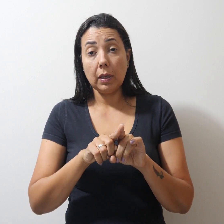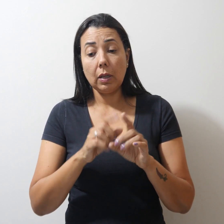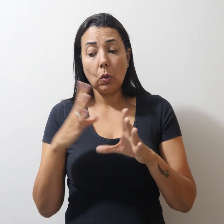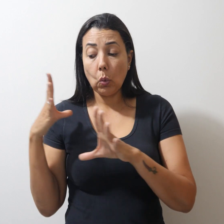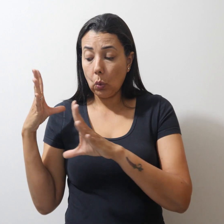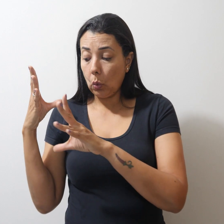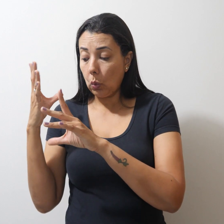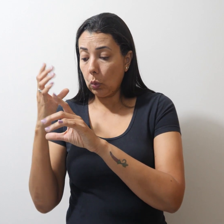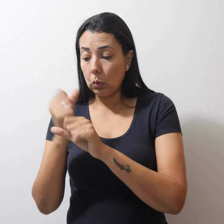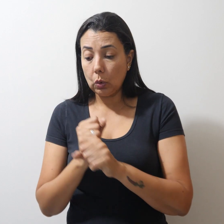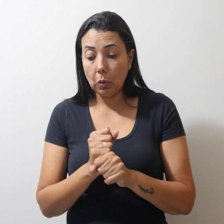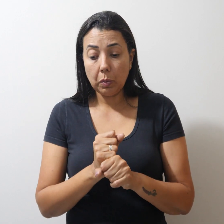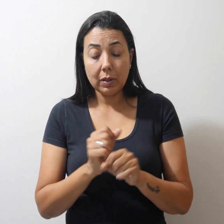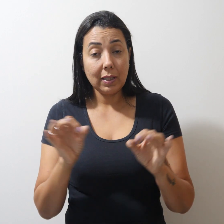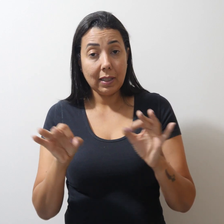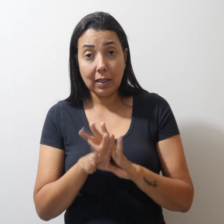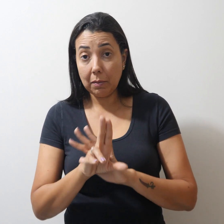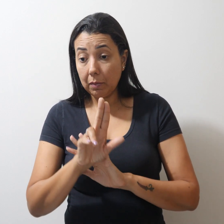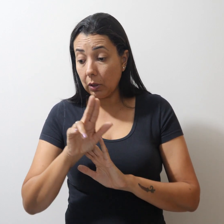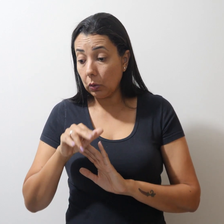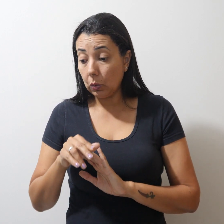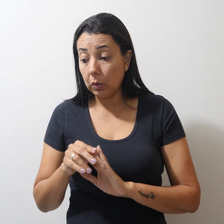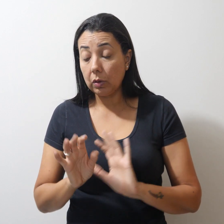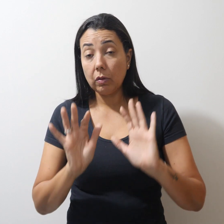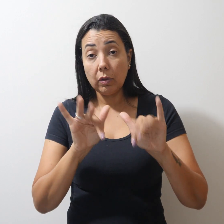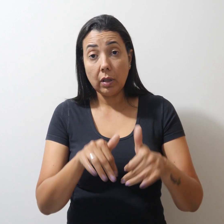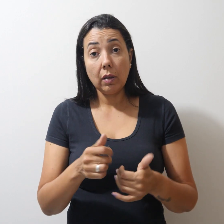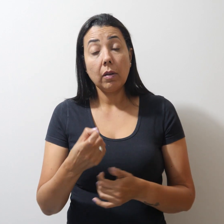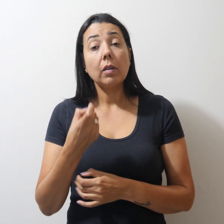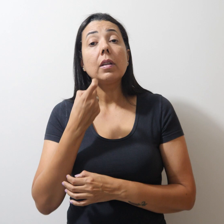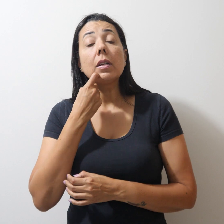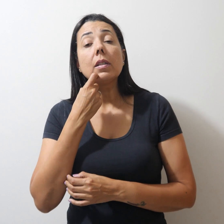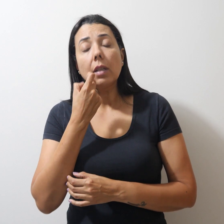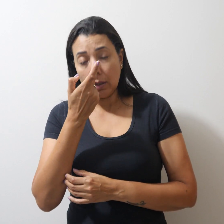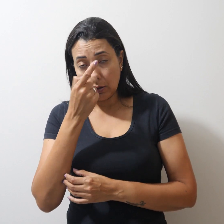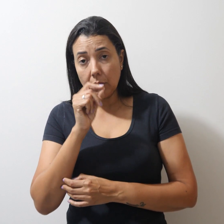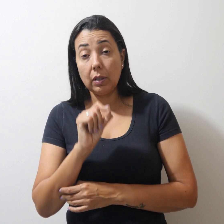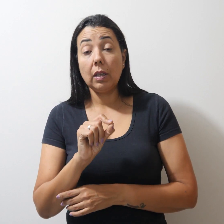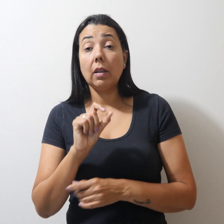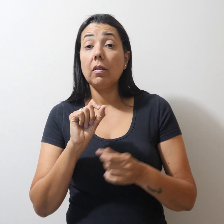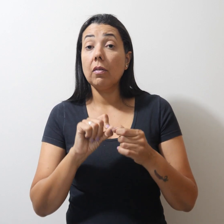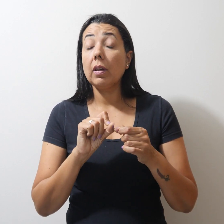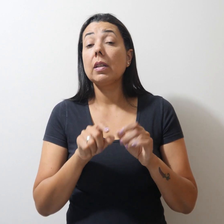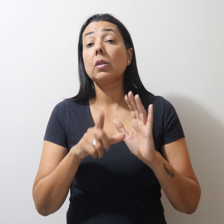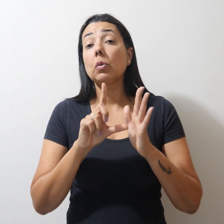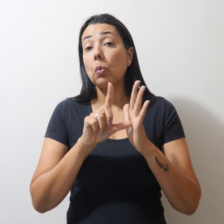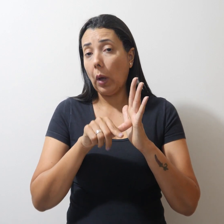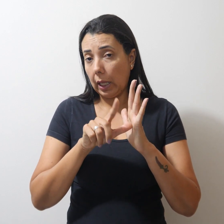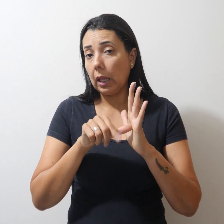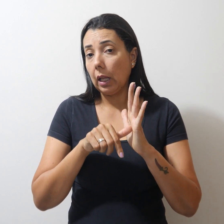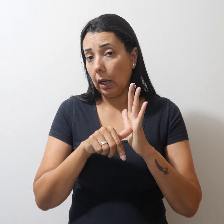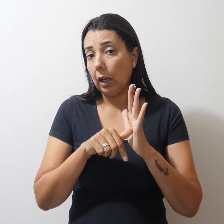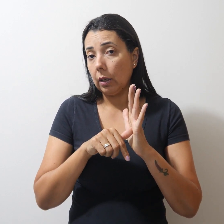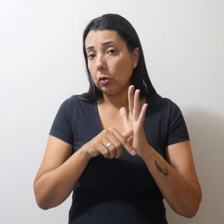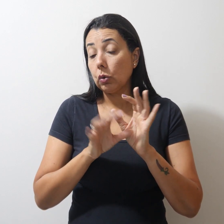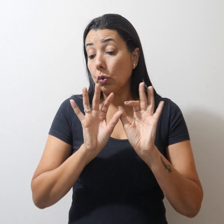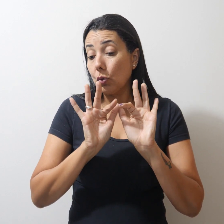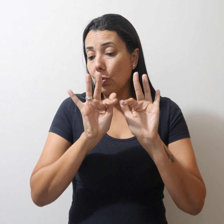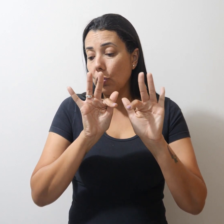inconclusos na última sexta-feira, o que implicou no atraso, na finalização e